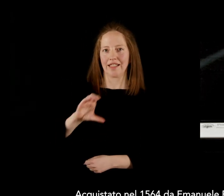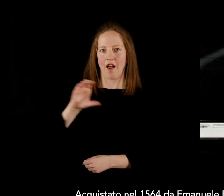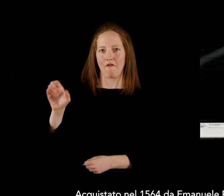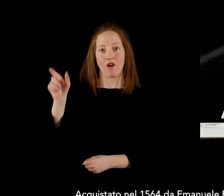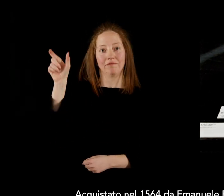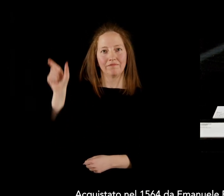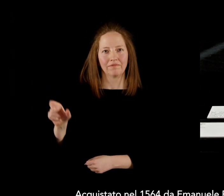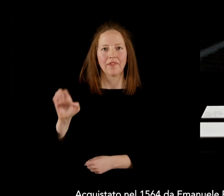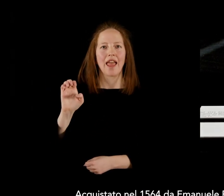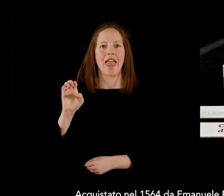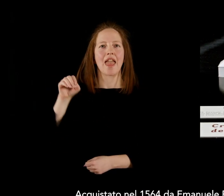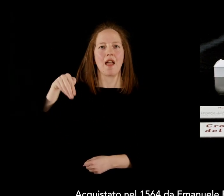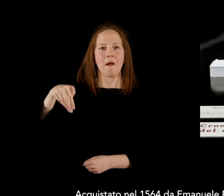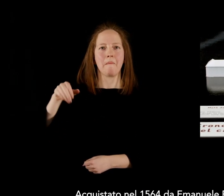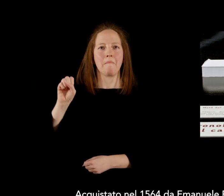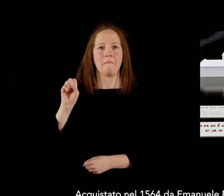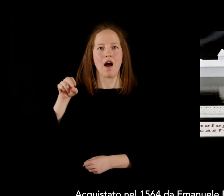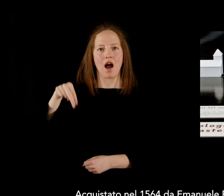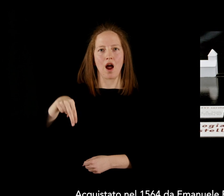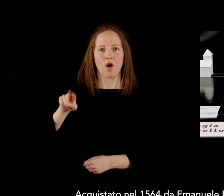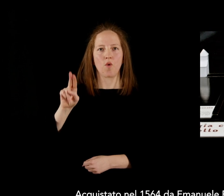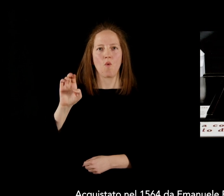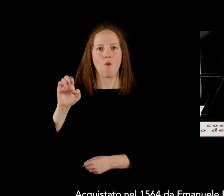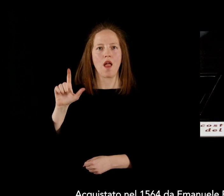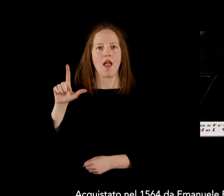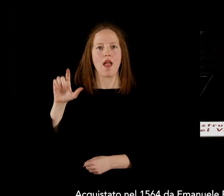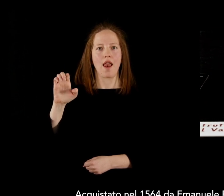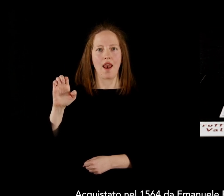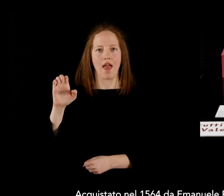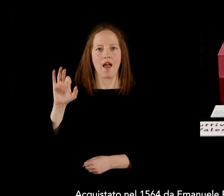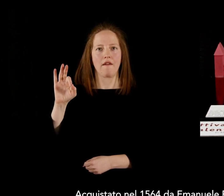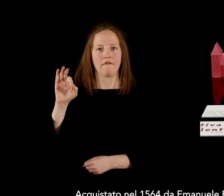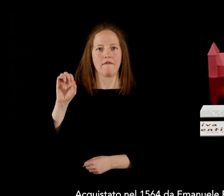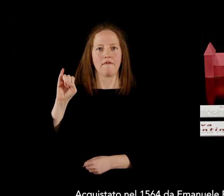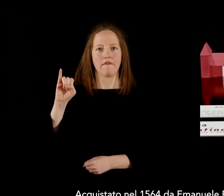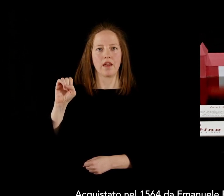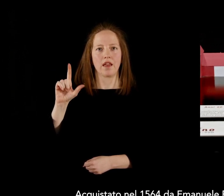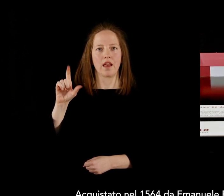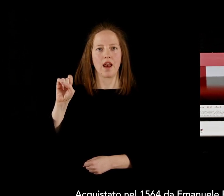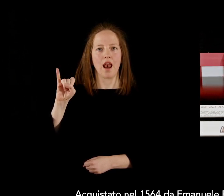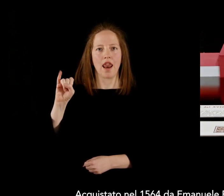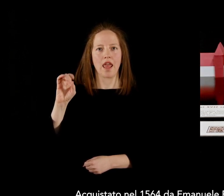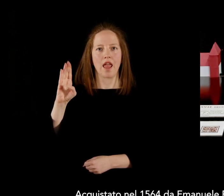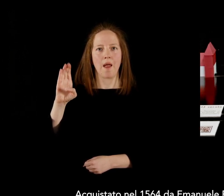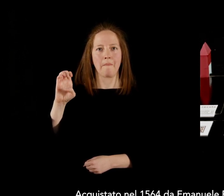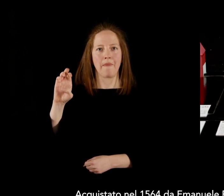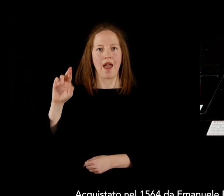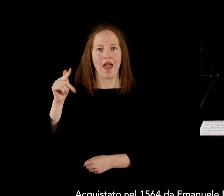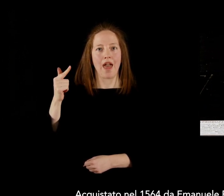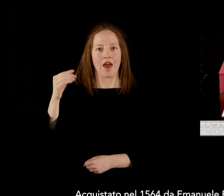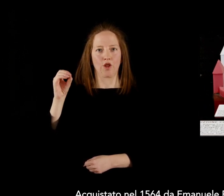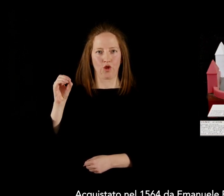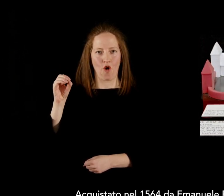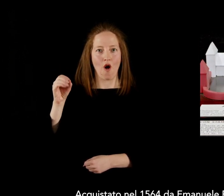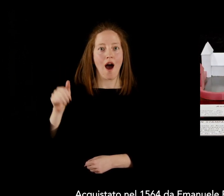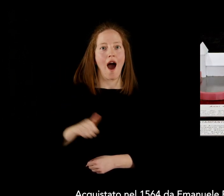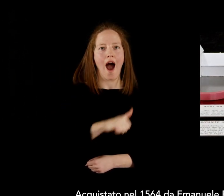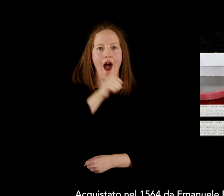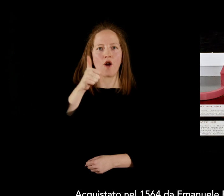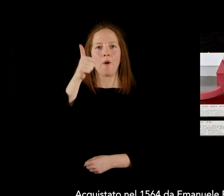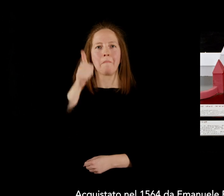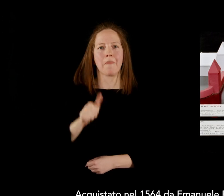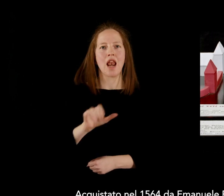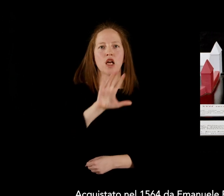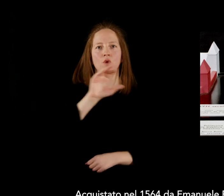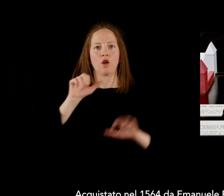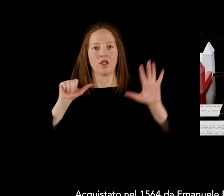Acquistato nel 1564 da Emanuele Filiberto, duca di Savoia, come casino fluviale, ha subito trasformazioni e